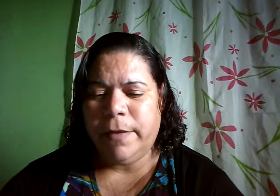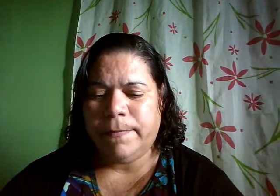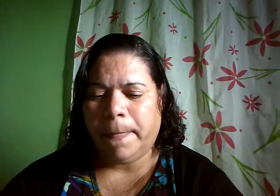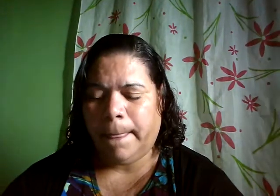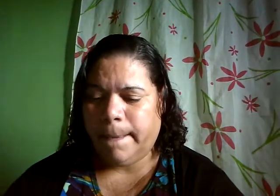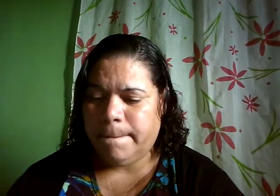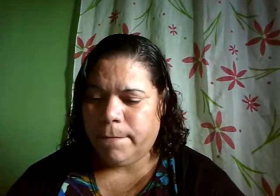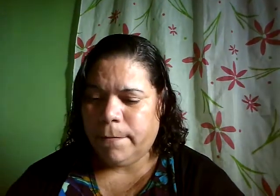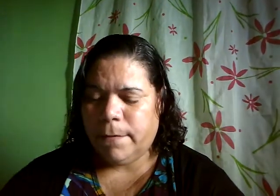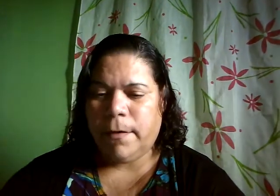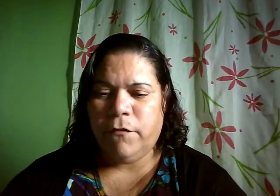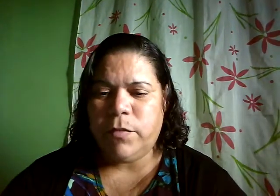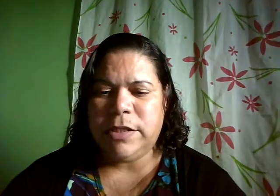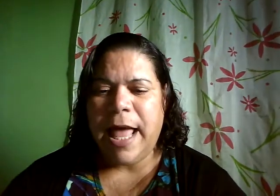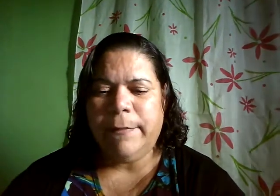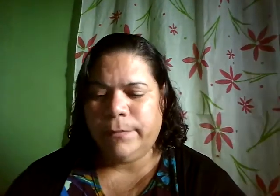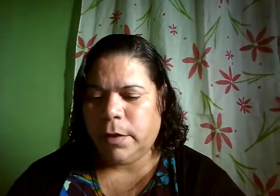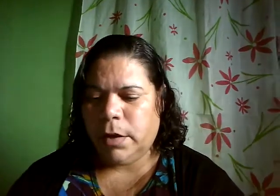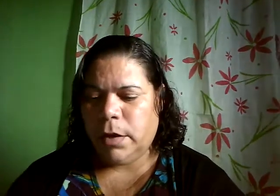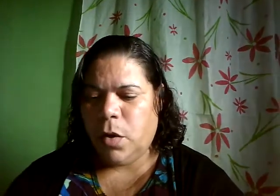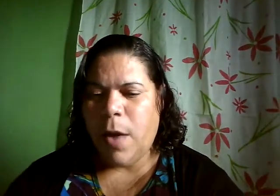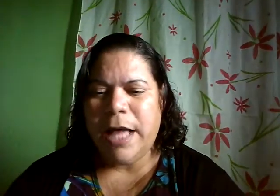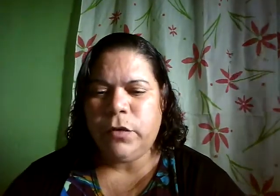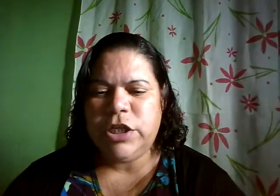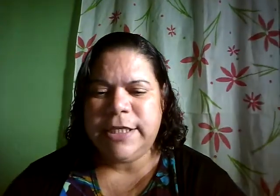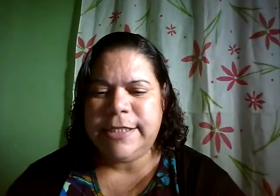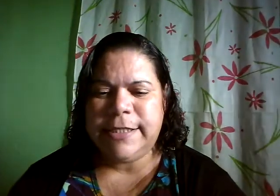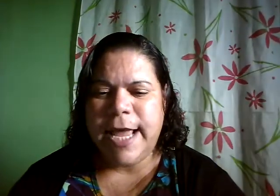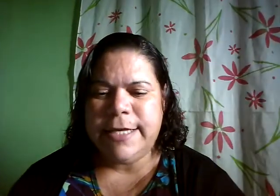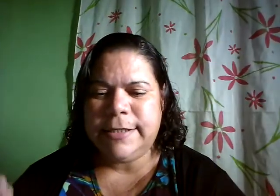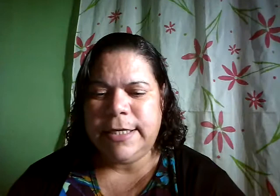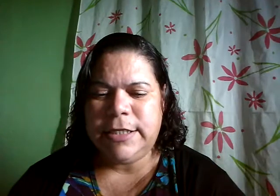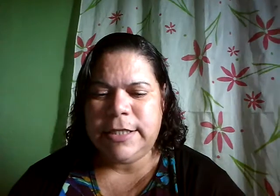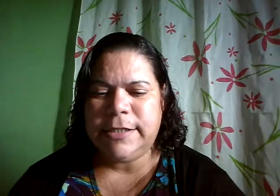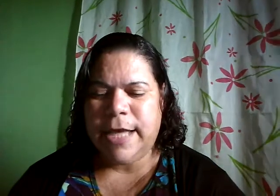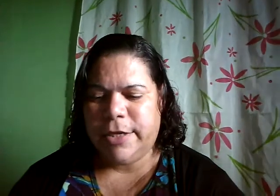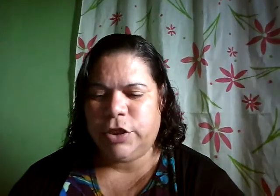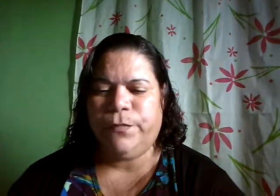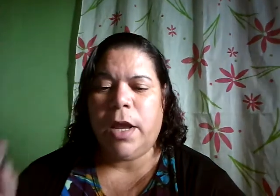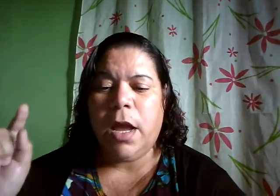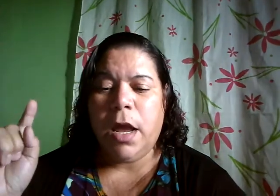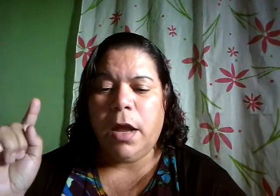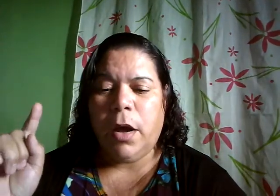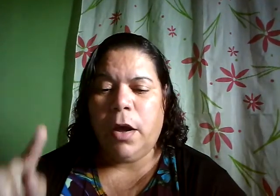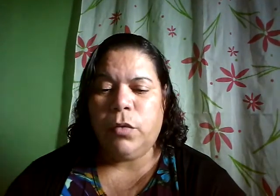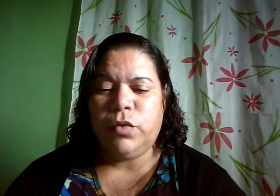vamos lá 4 16 e 17 o